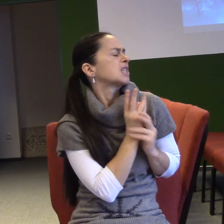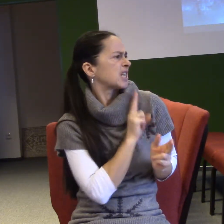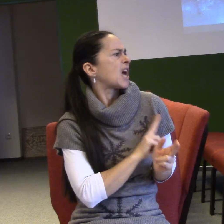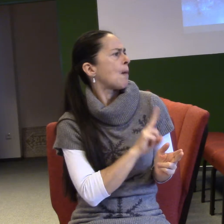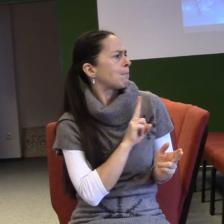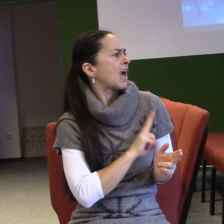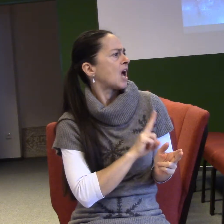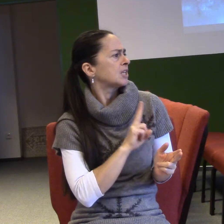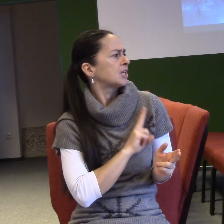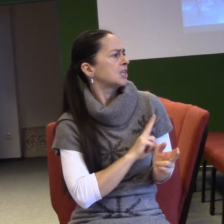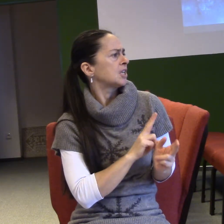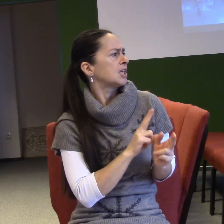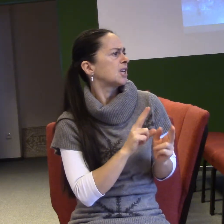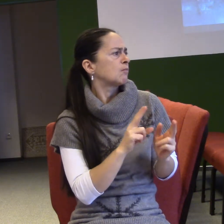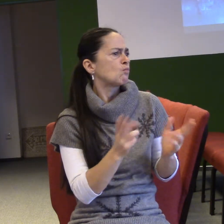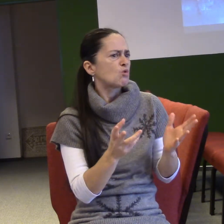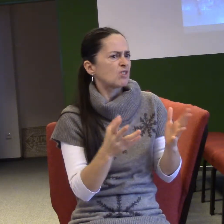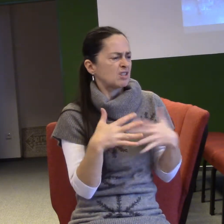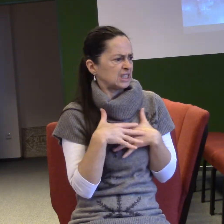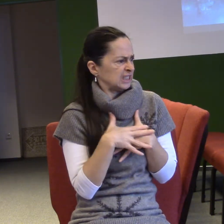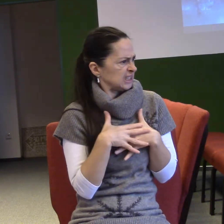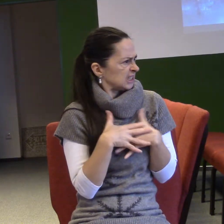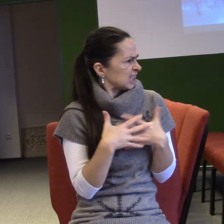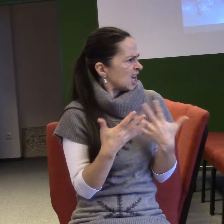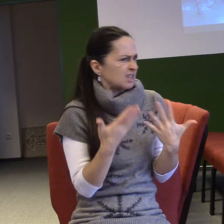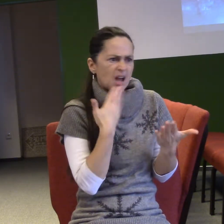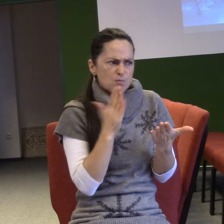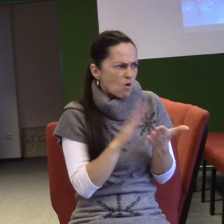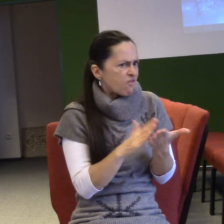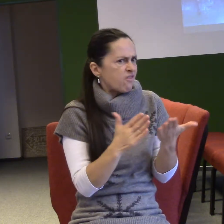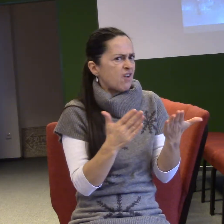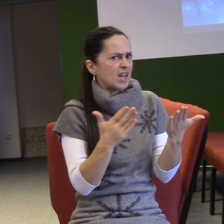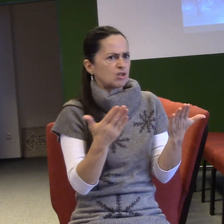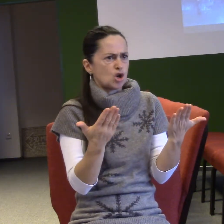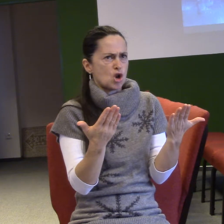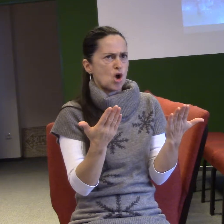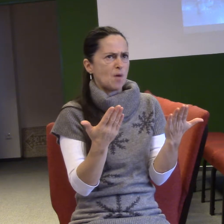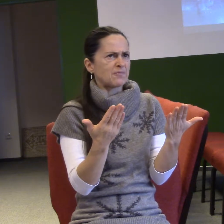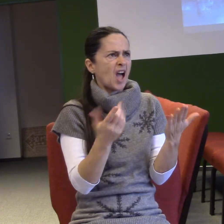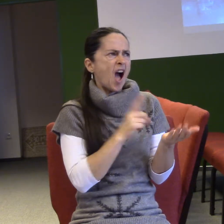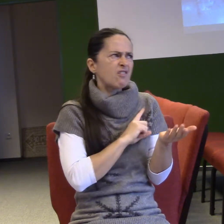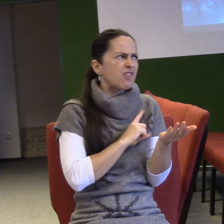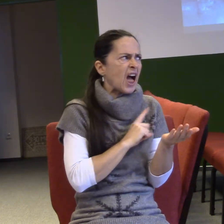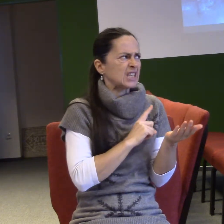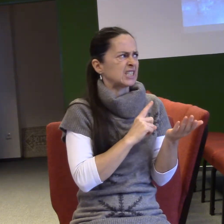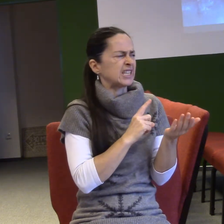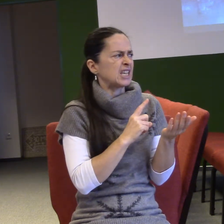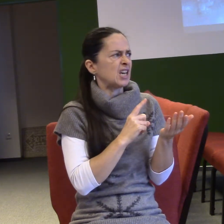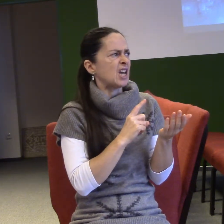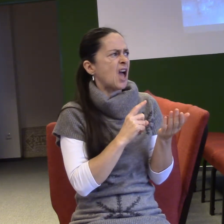možná pocit bezmoci, nezdaru, možná vzájemné výčitky, či je to vina. Rozhodně ve svém srdci měli